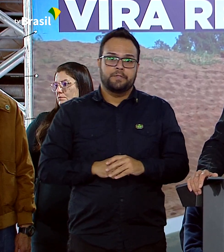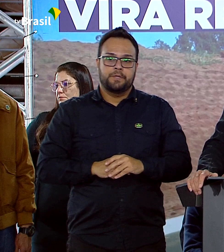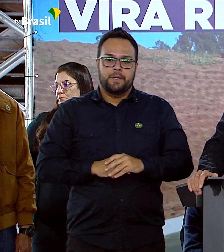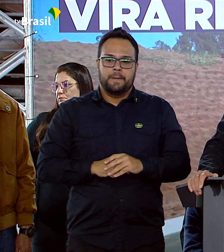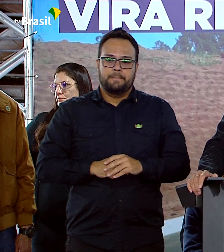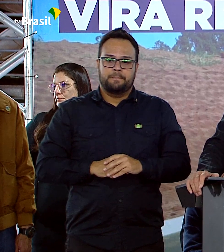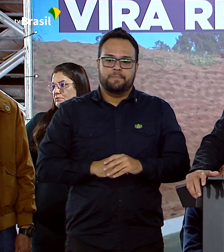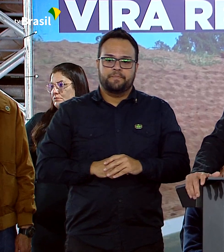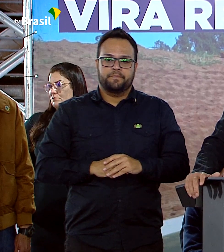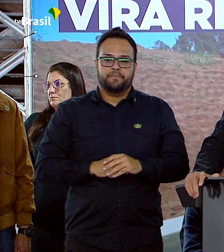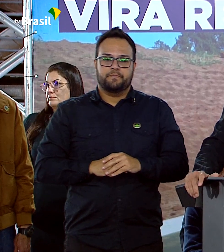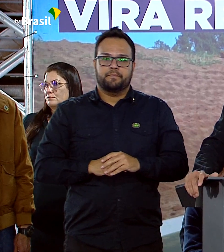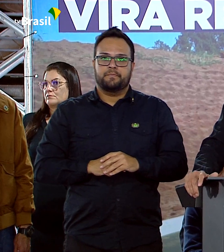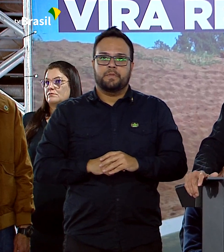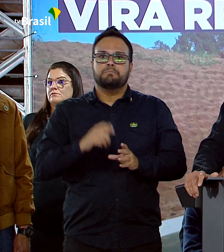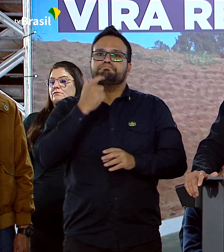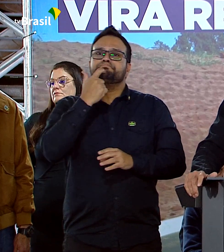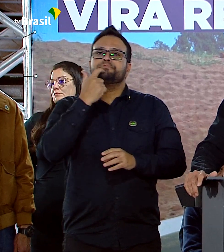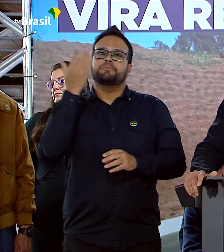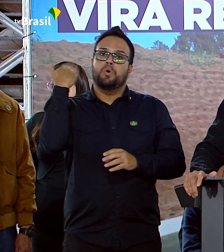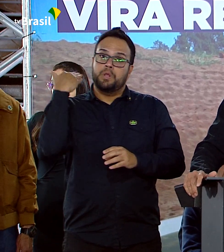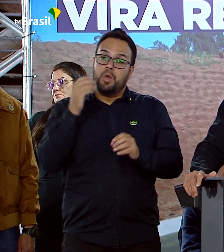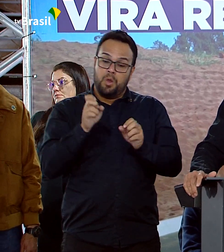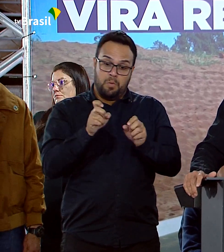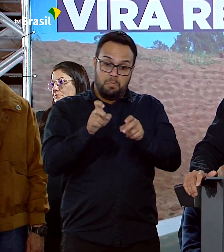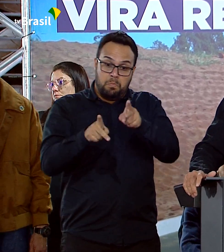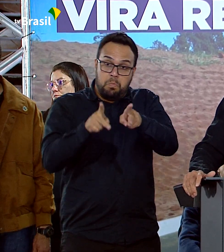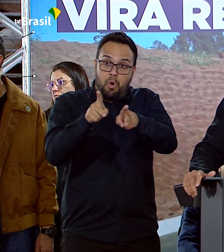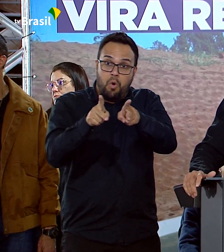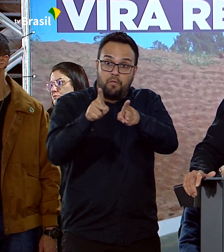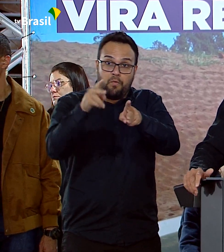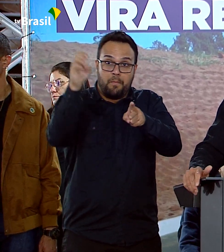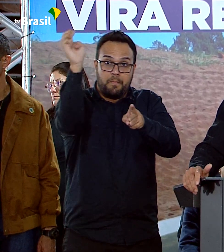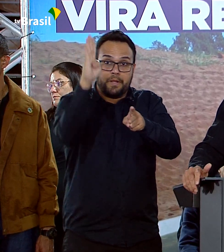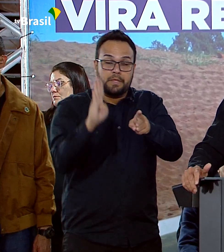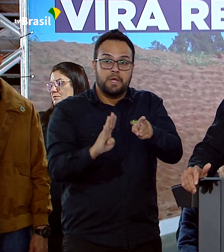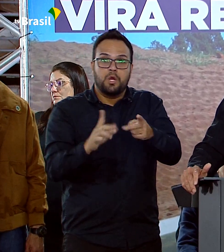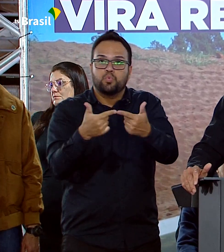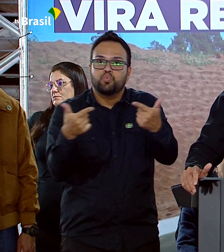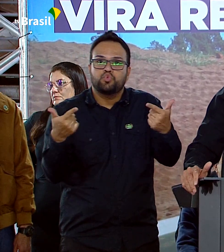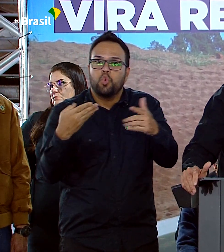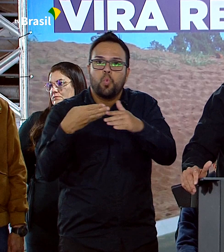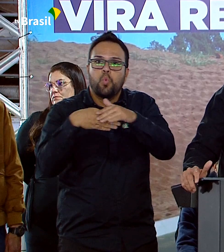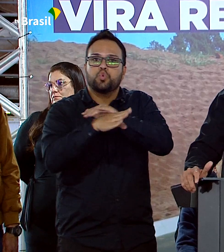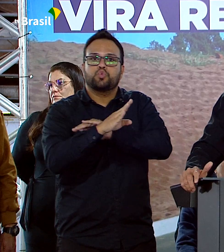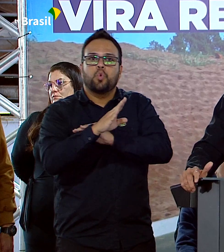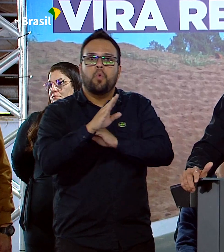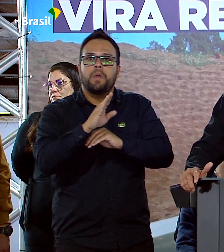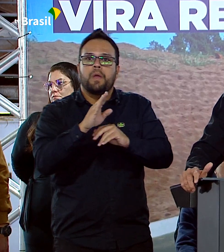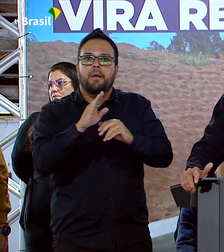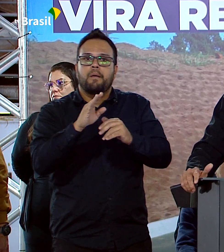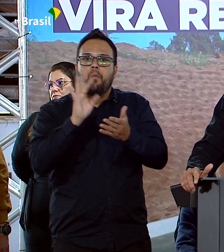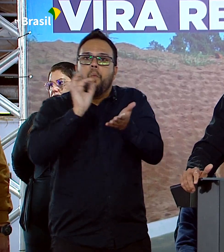Até há pouco tempo, o povo brasileiro não estava acostumado a ouvir a verdade.